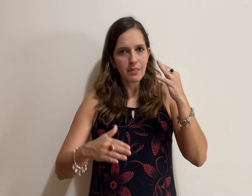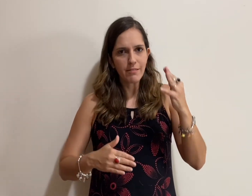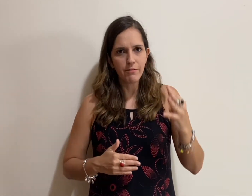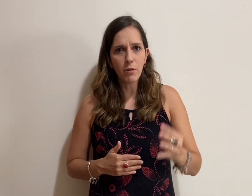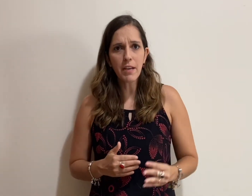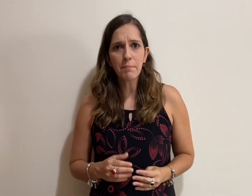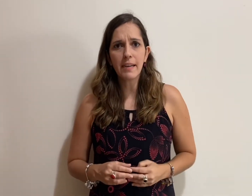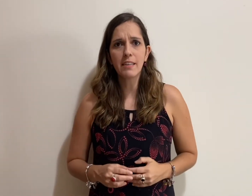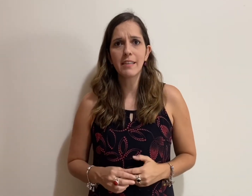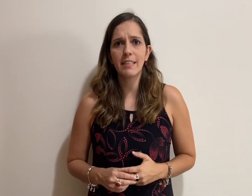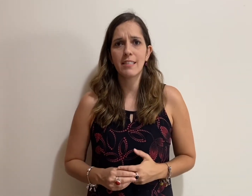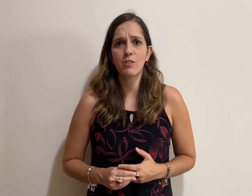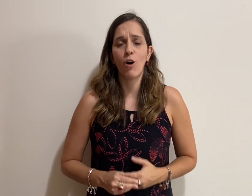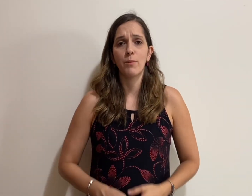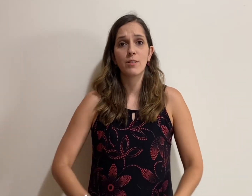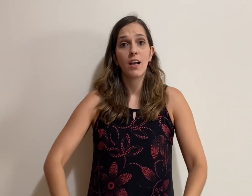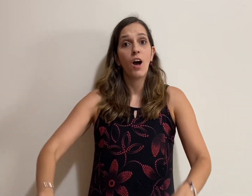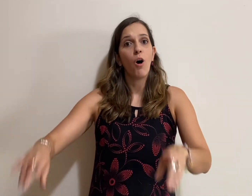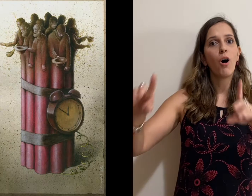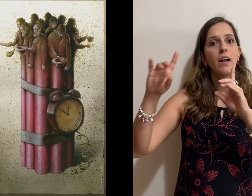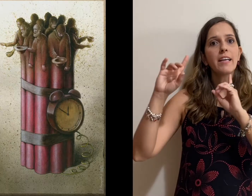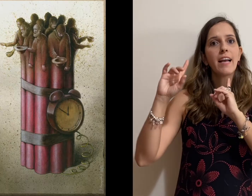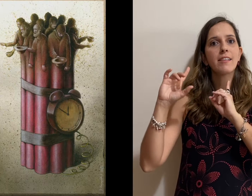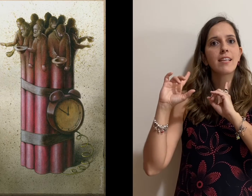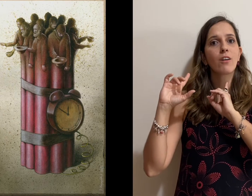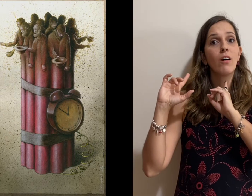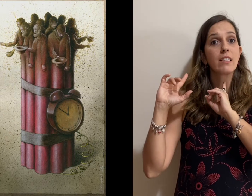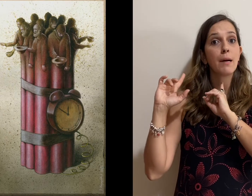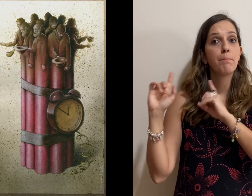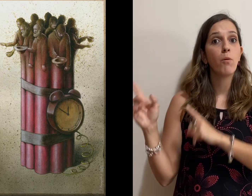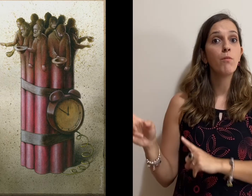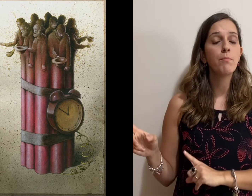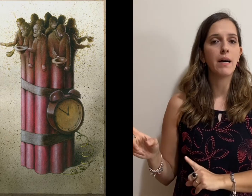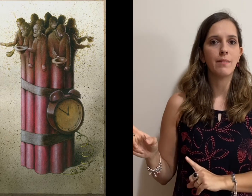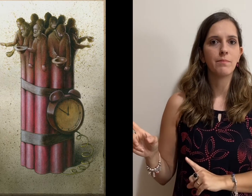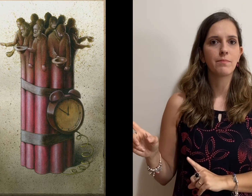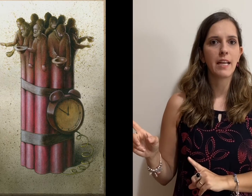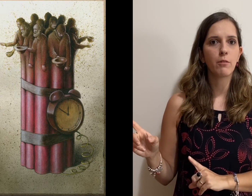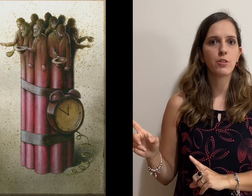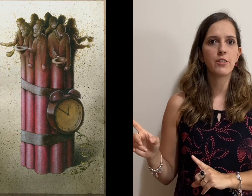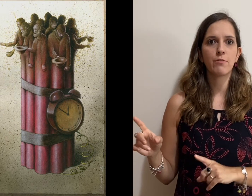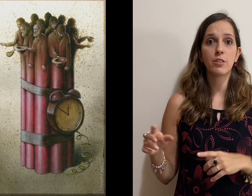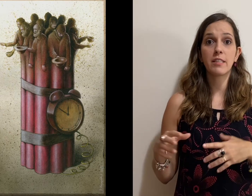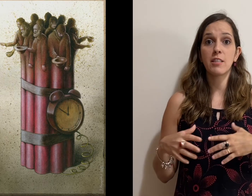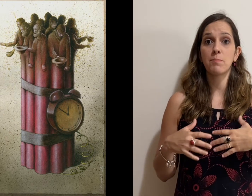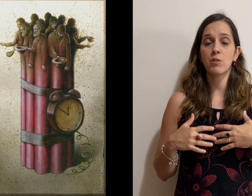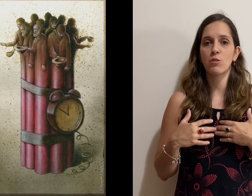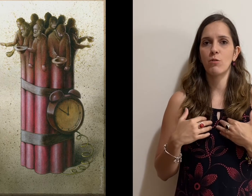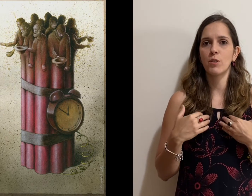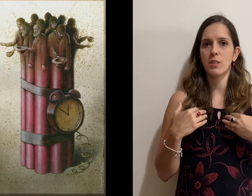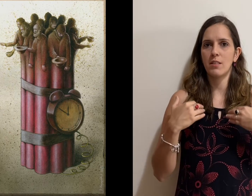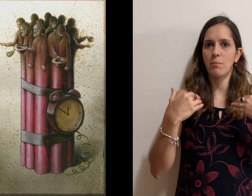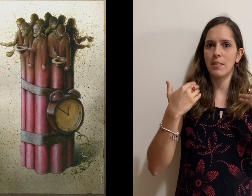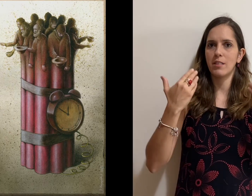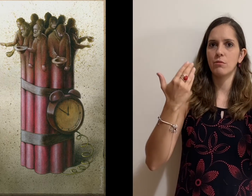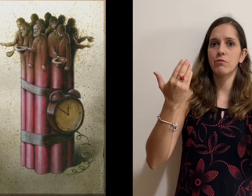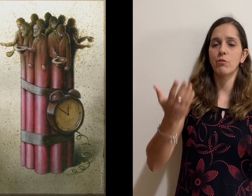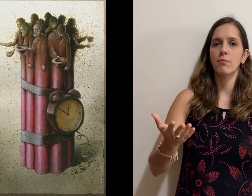vão reparando aí nessas obras. Olhem essa agora da bomba, né? Ou seja, você tem as pessoas que estão passando fome